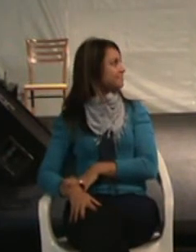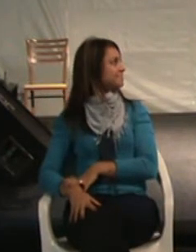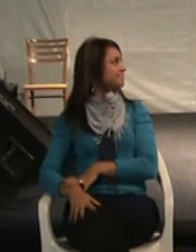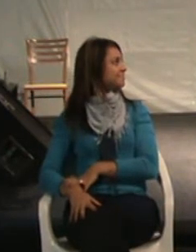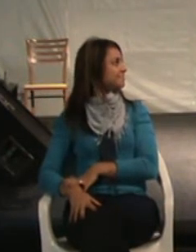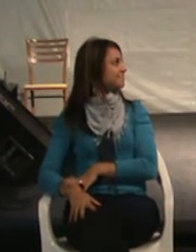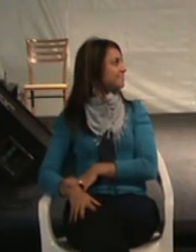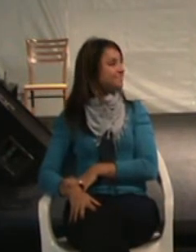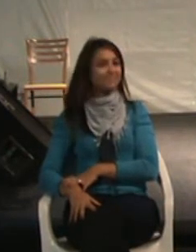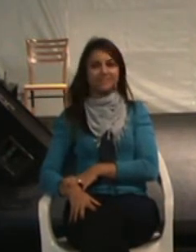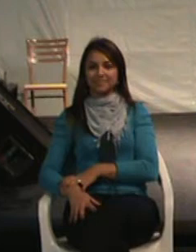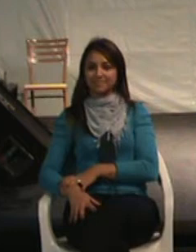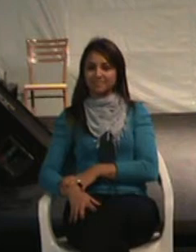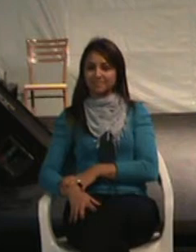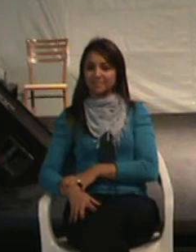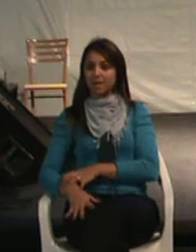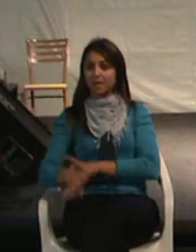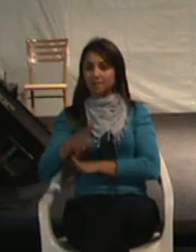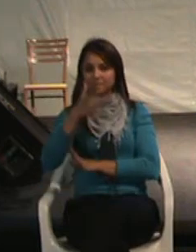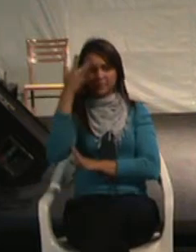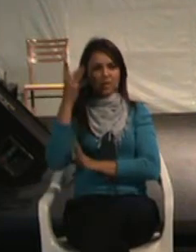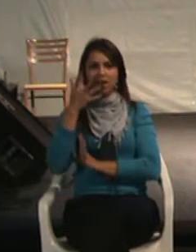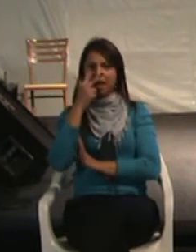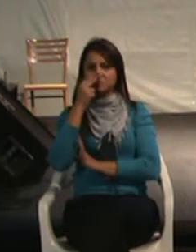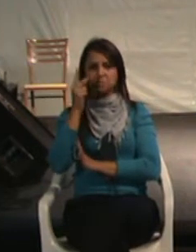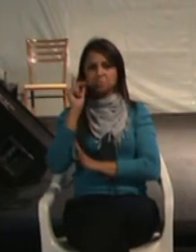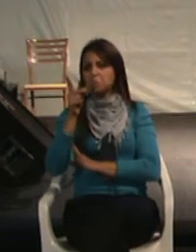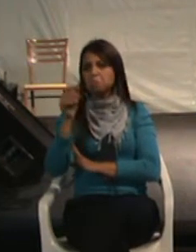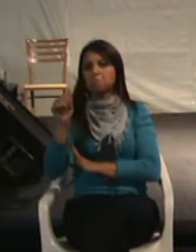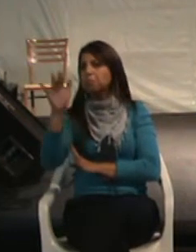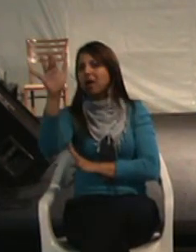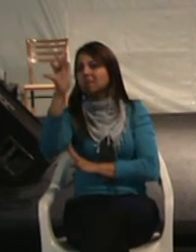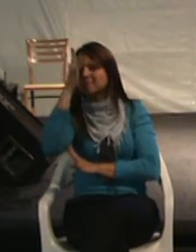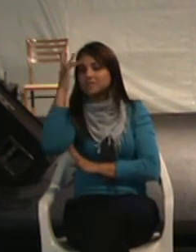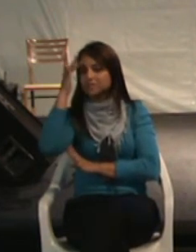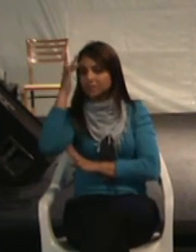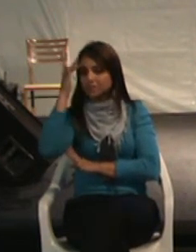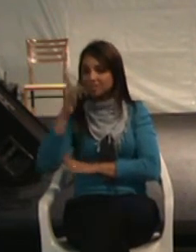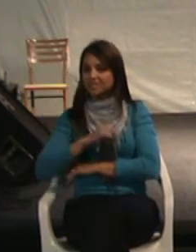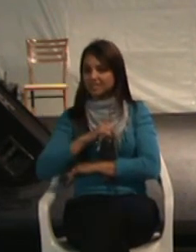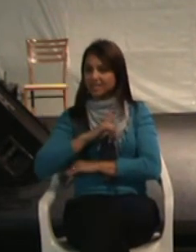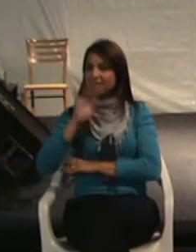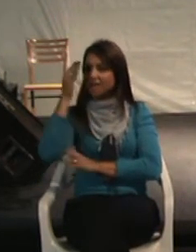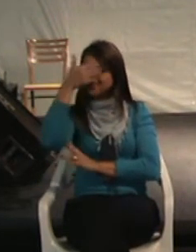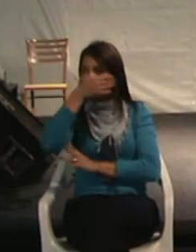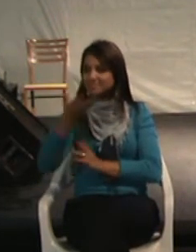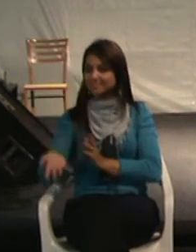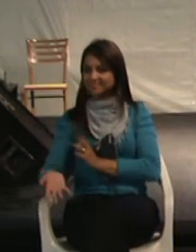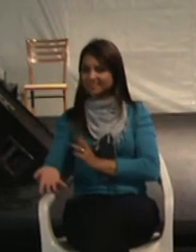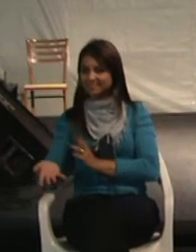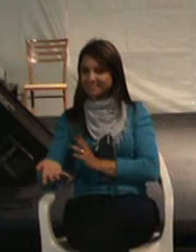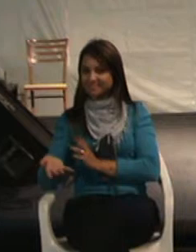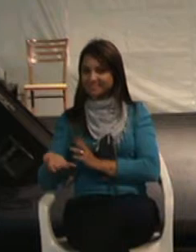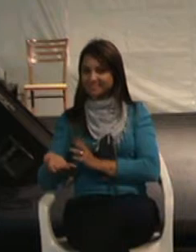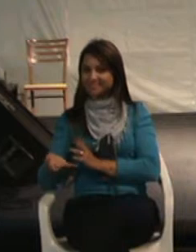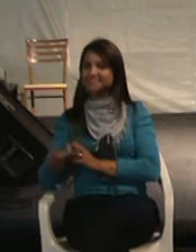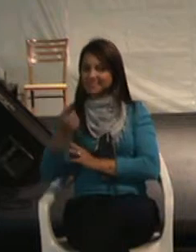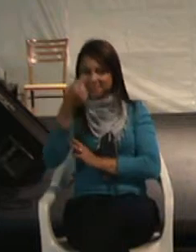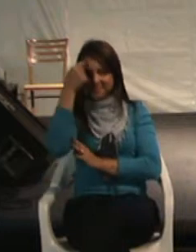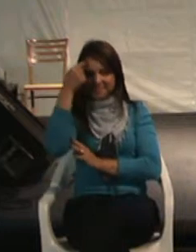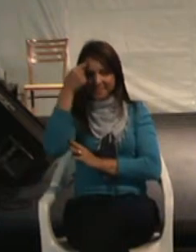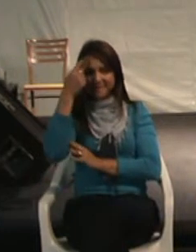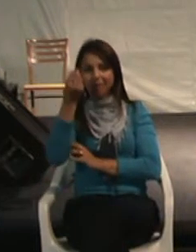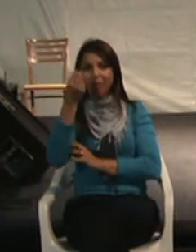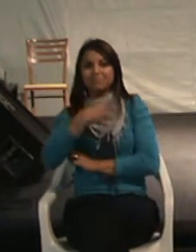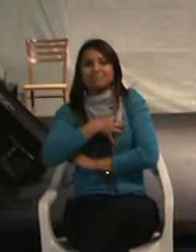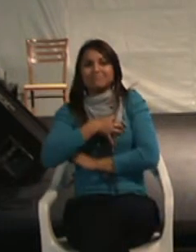Para mais de mil, sei lá, pessoas com deficiência visual, cegos. Vocês têm ideia do